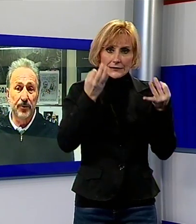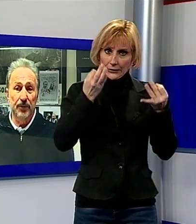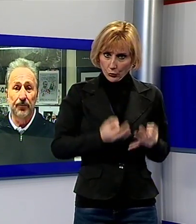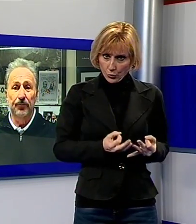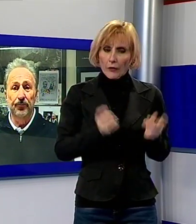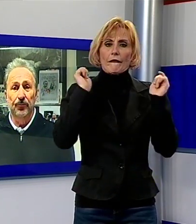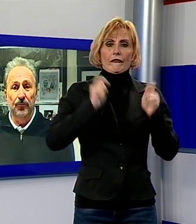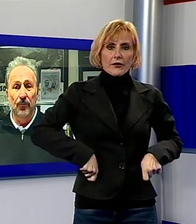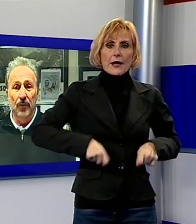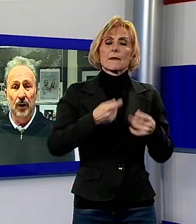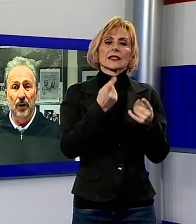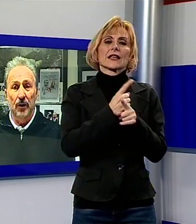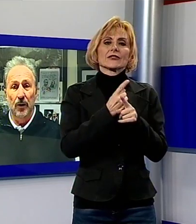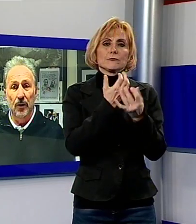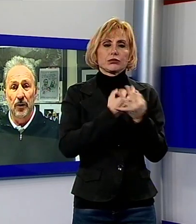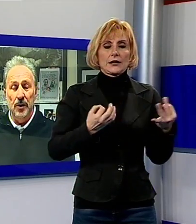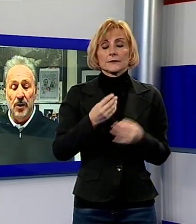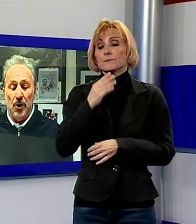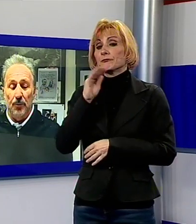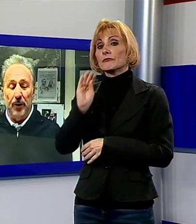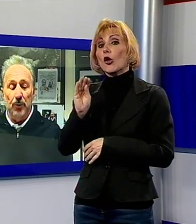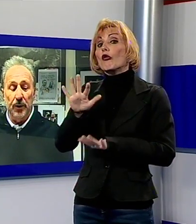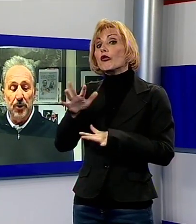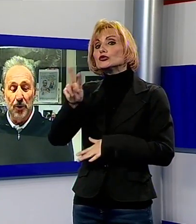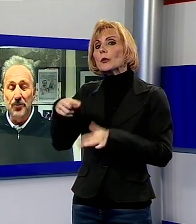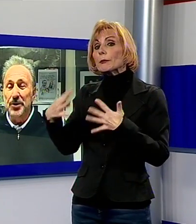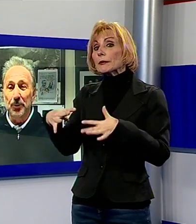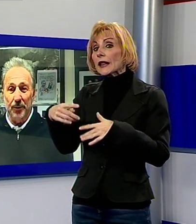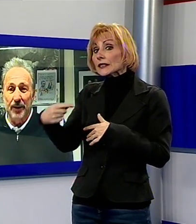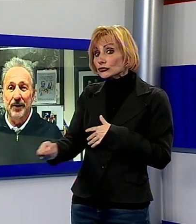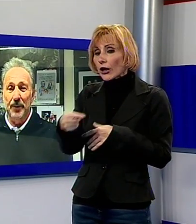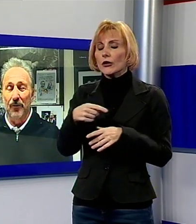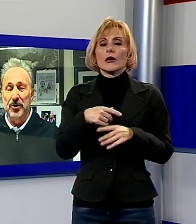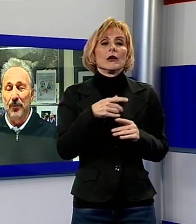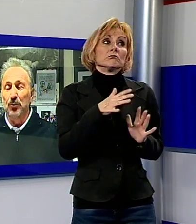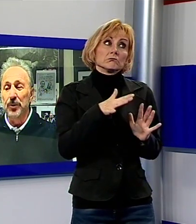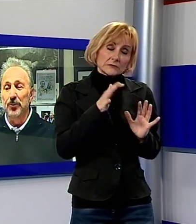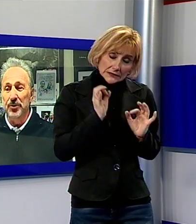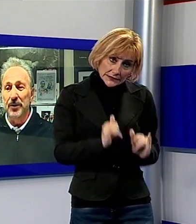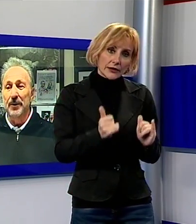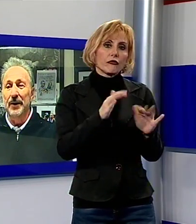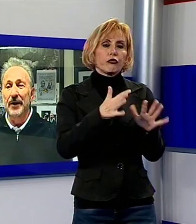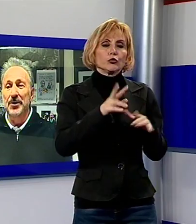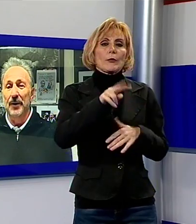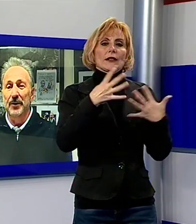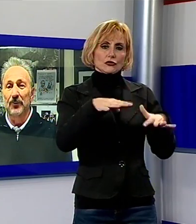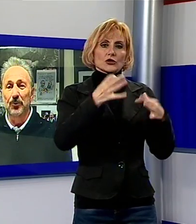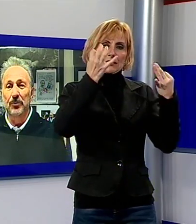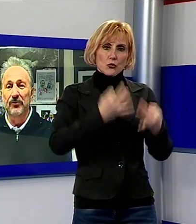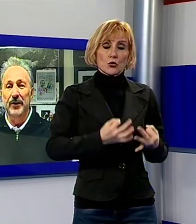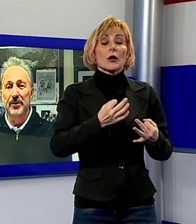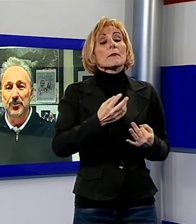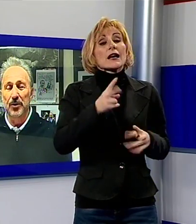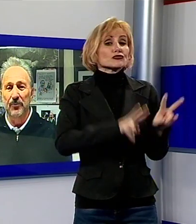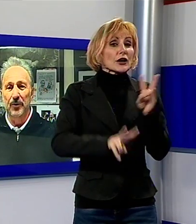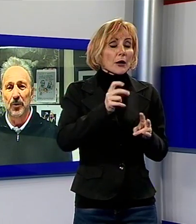parte bene. E' probabile per il 2019? Per il 2019 sicuramente, però facciamo tutto il possibile e ce la mettiamo